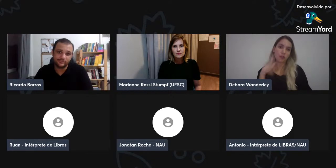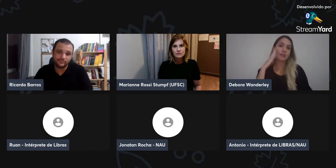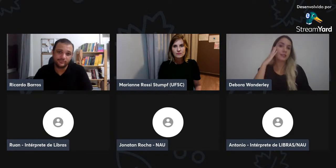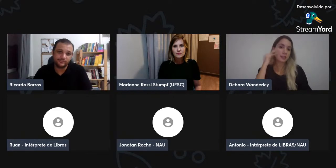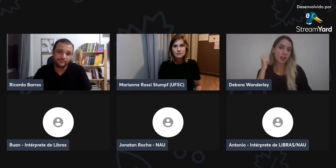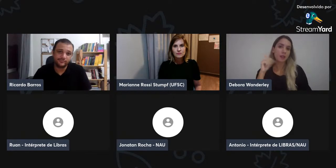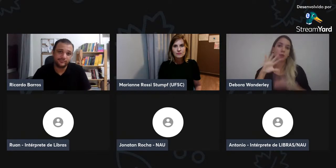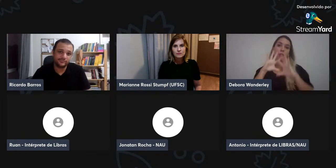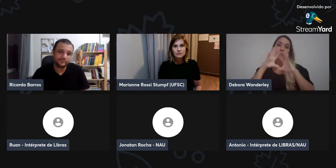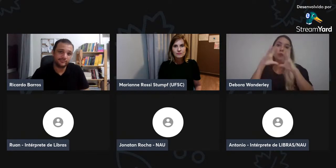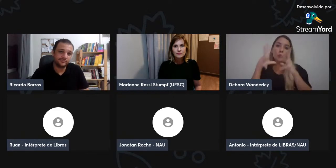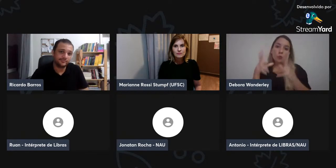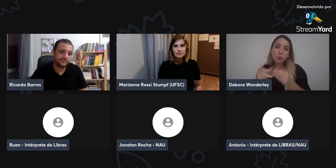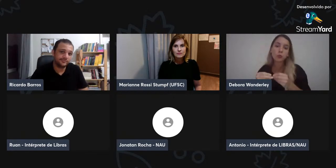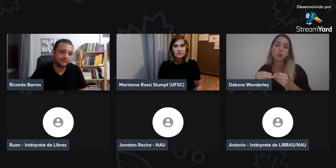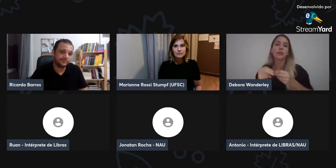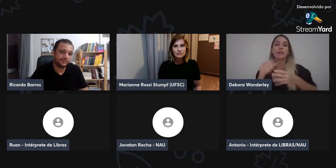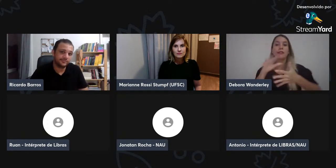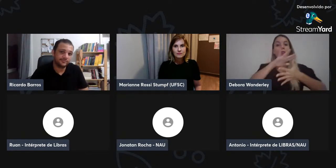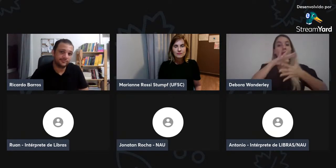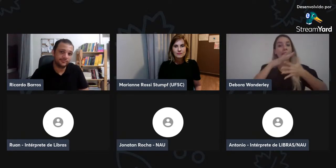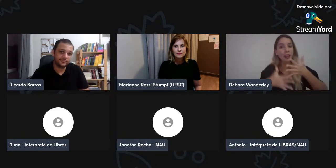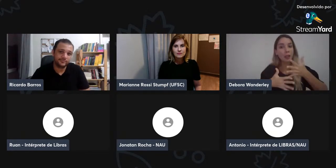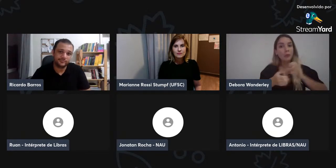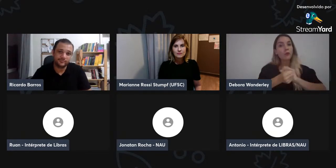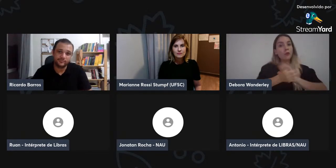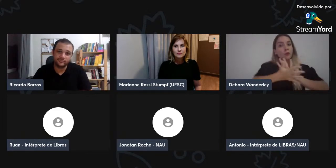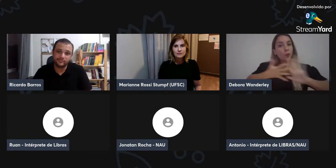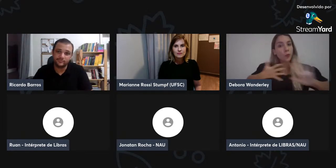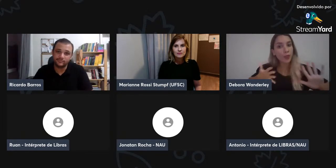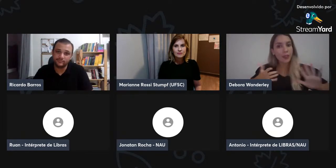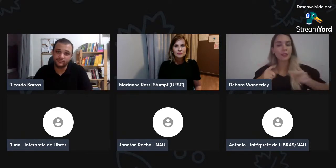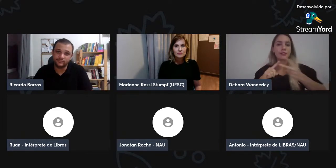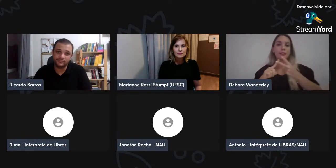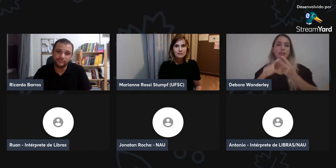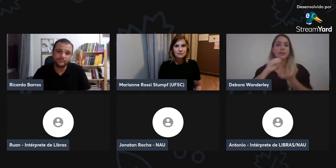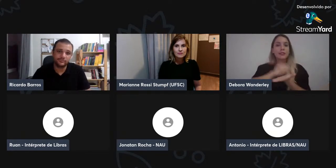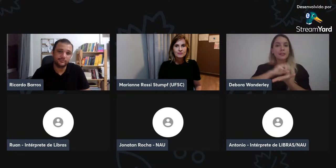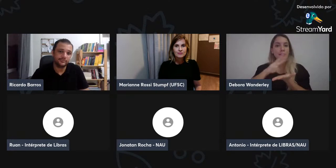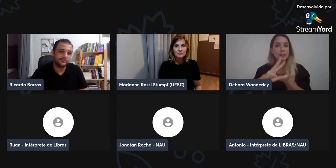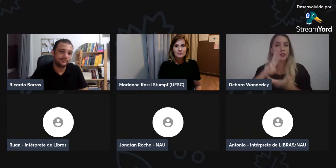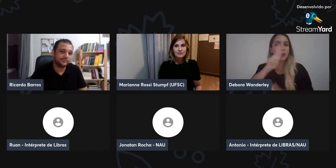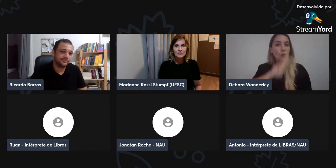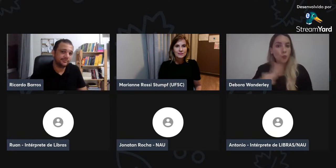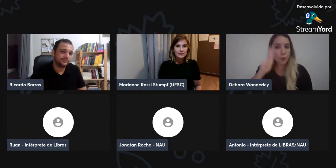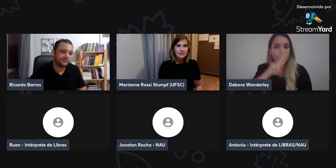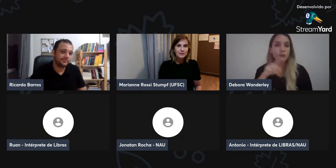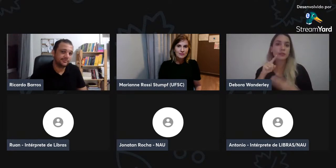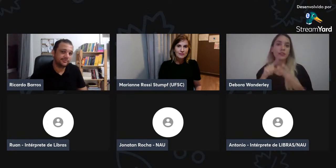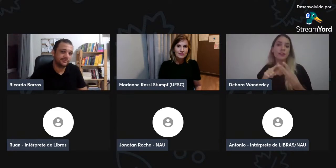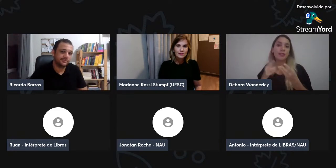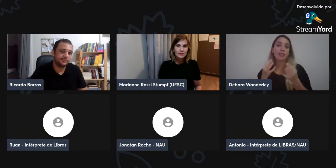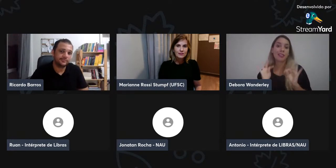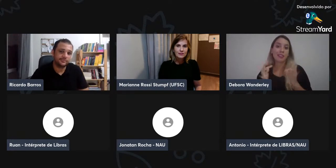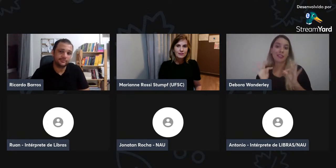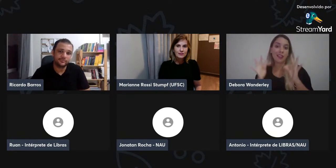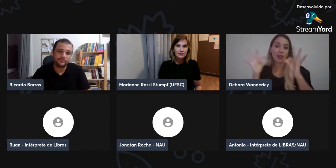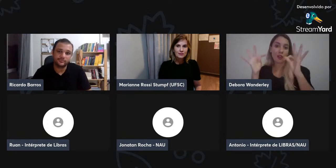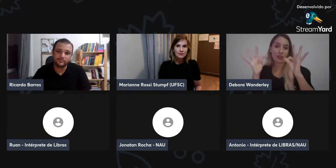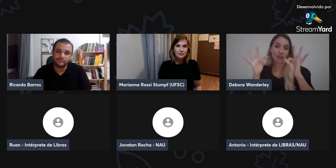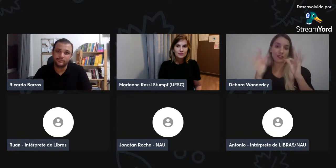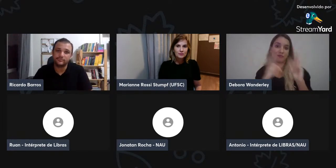é bom que o professor saber essa questão da Libras, ter fluência em Libras, saber